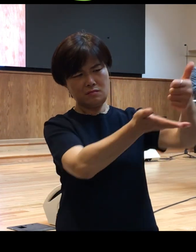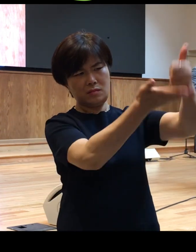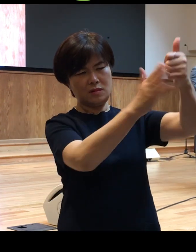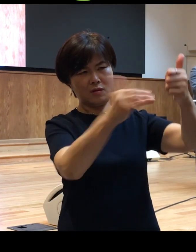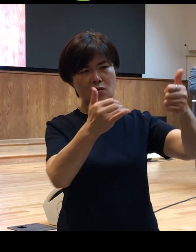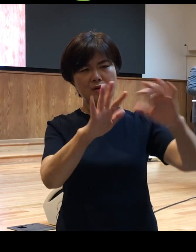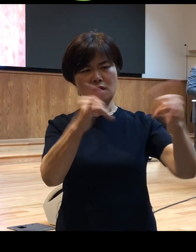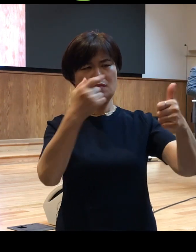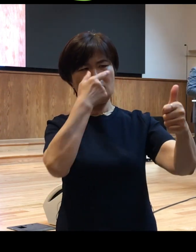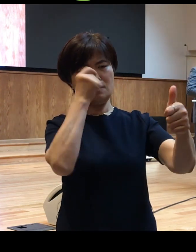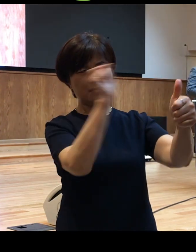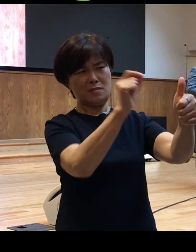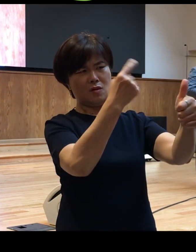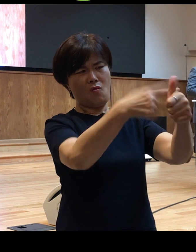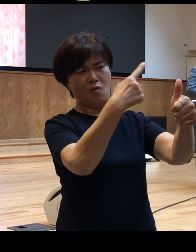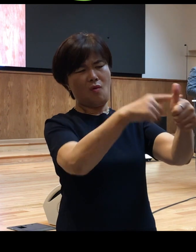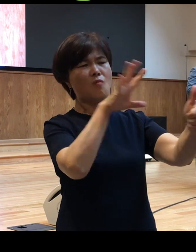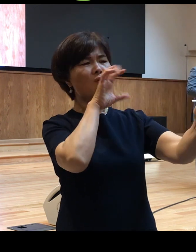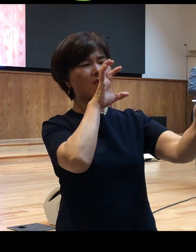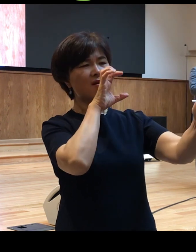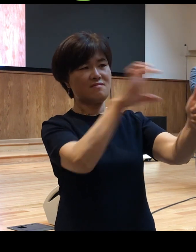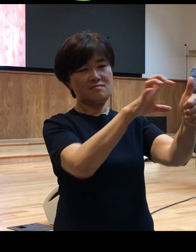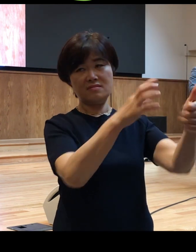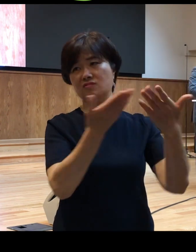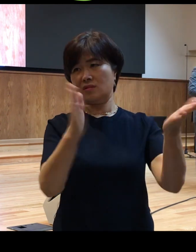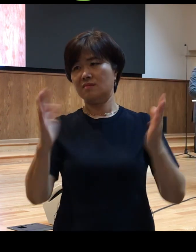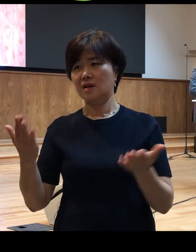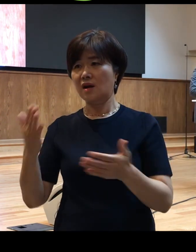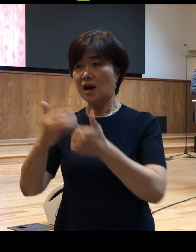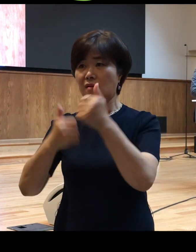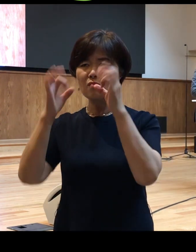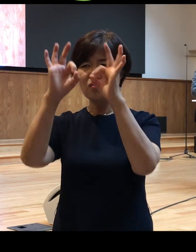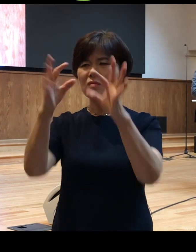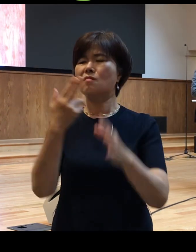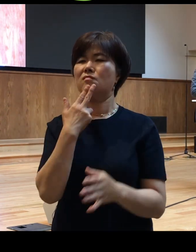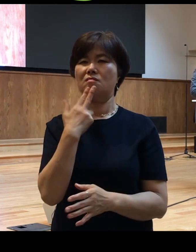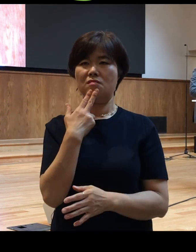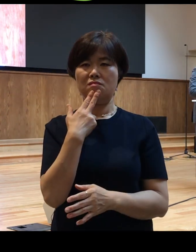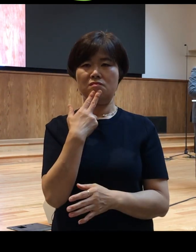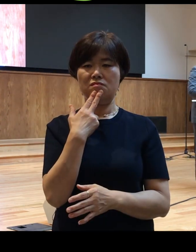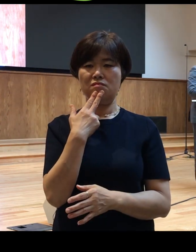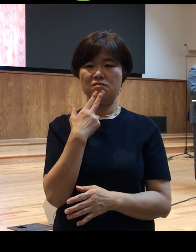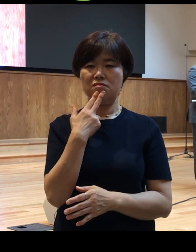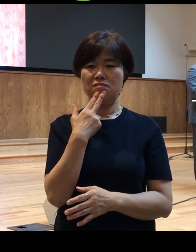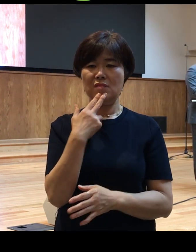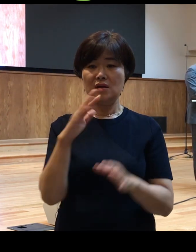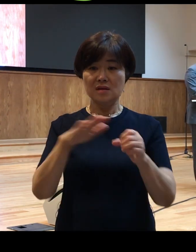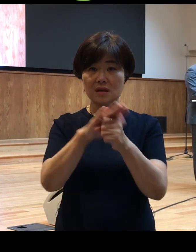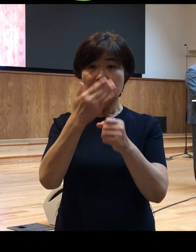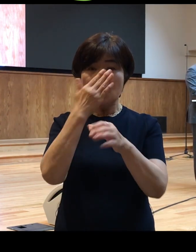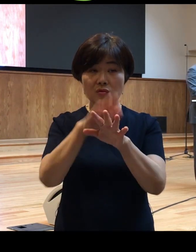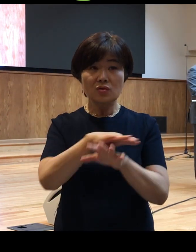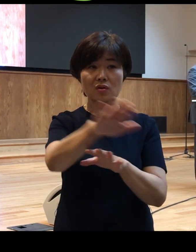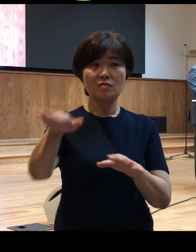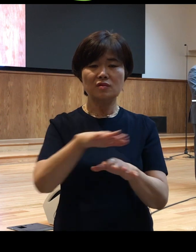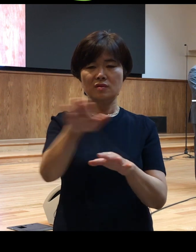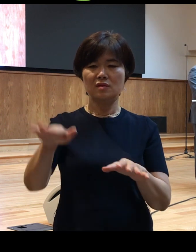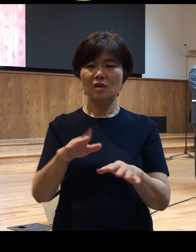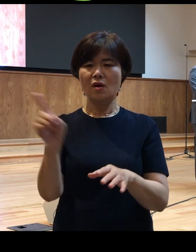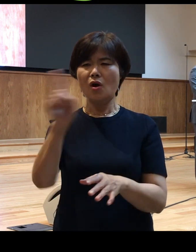원망하기도 합니다 하나님이 보이지 않는 것입니다 사랑하는 성도 여러분 여러분은 어떤 눈을 가지고